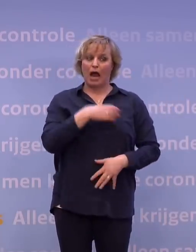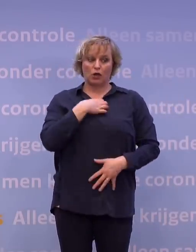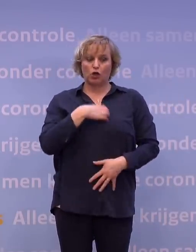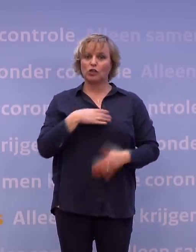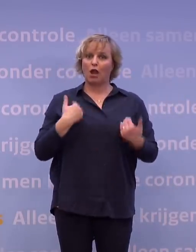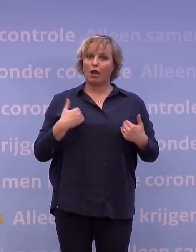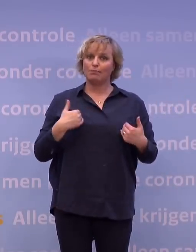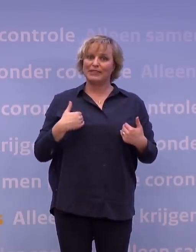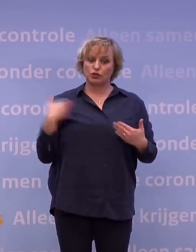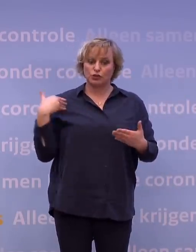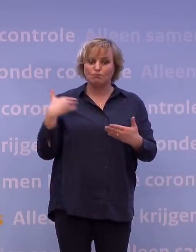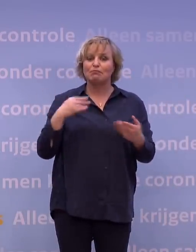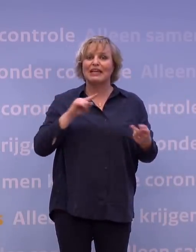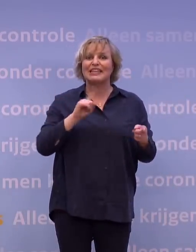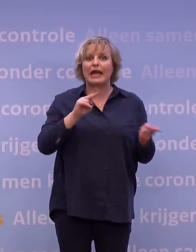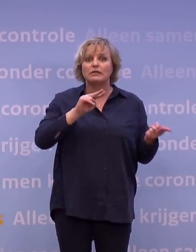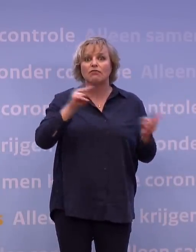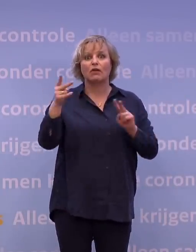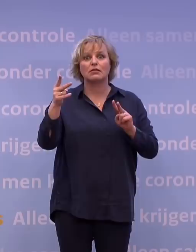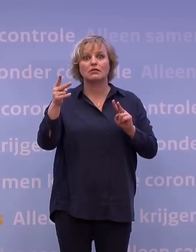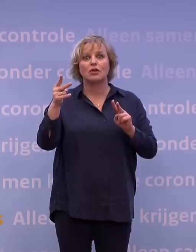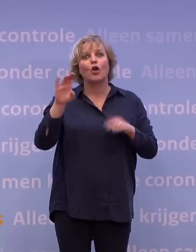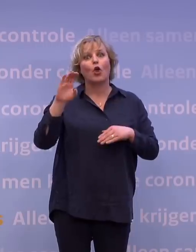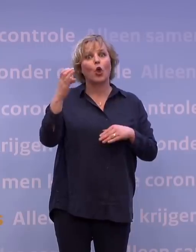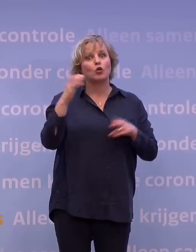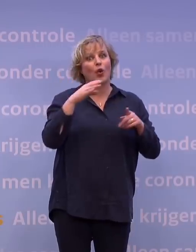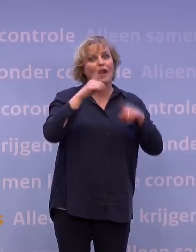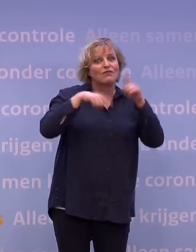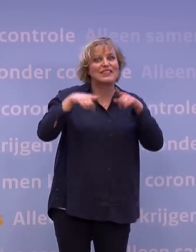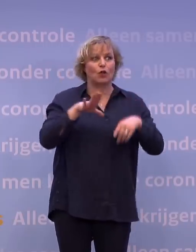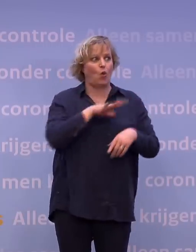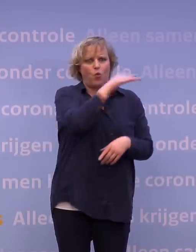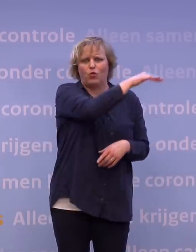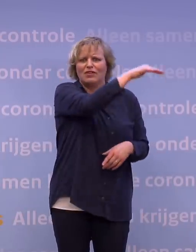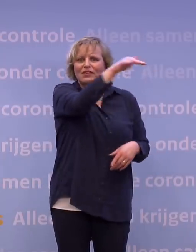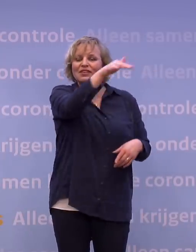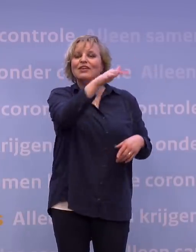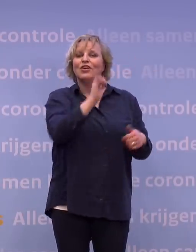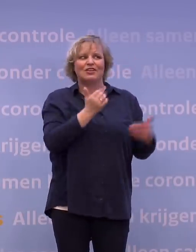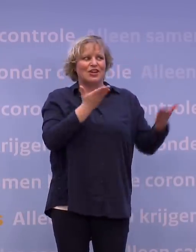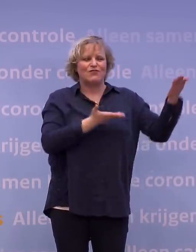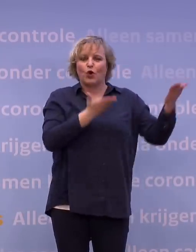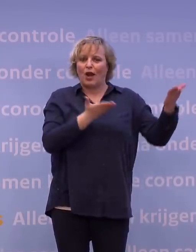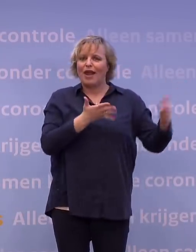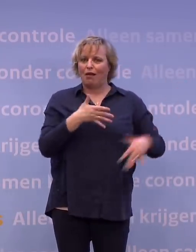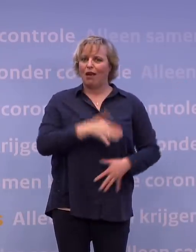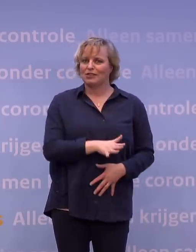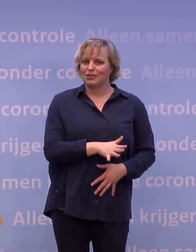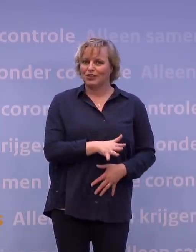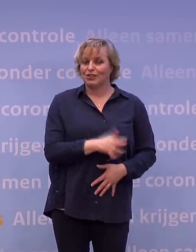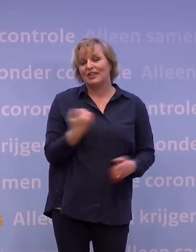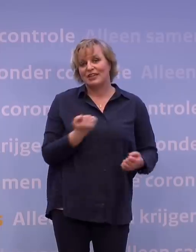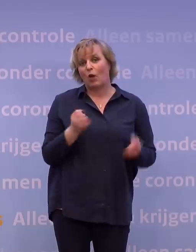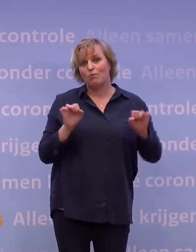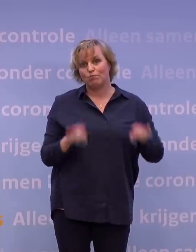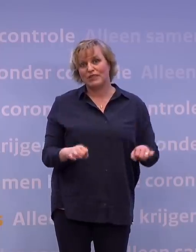verandert in de tijd, ook culturele verschillen kent. Dus het laat zich allemaal niet zo makkelijk vergelijken. En dat maakt besluitvorming wellicht